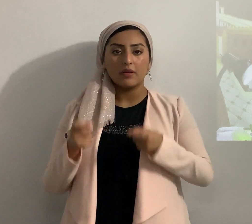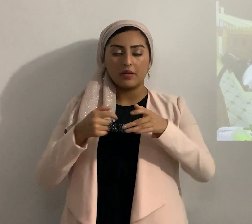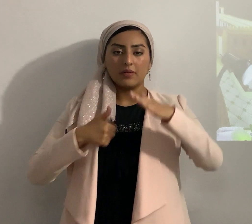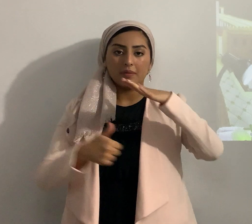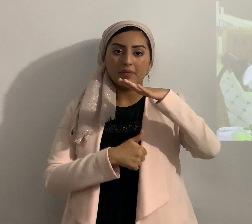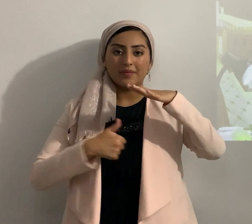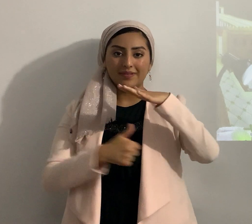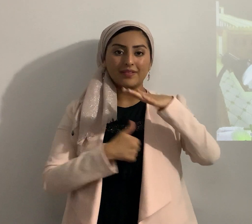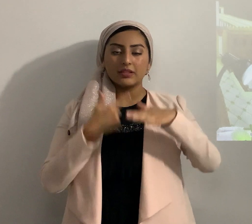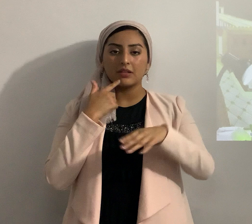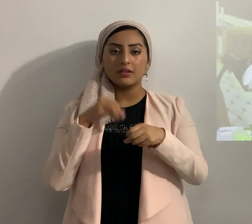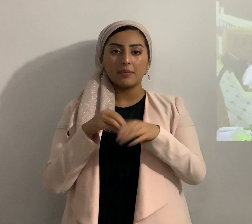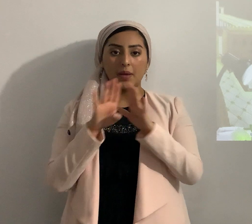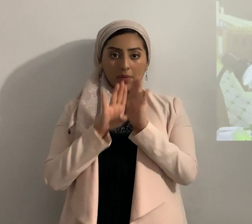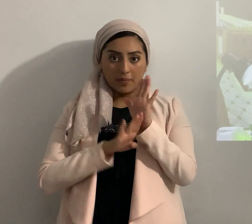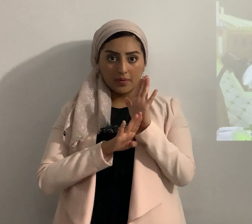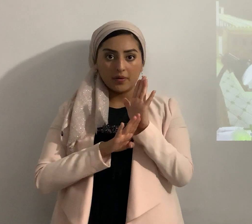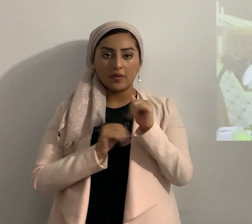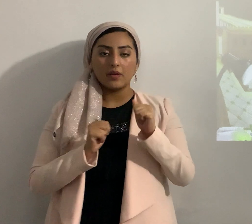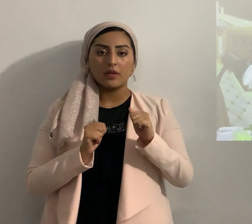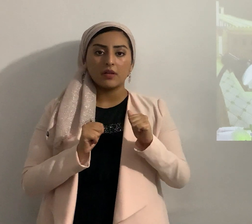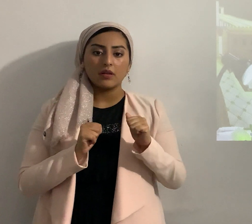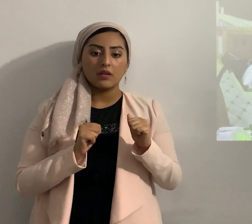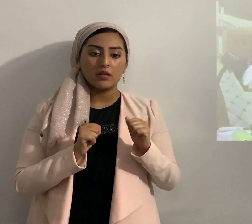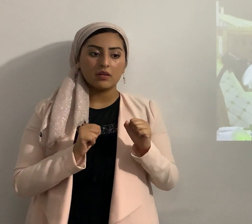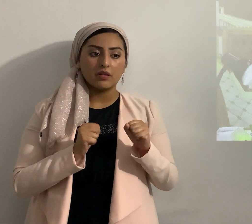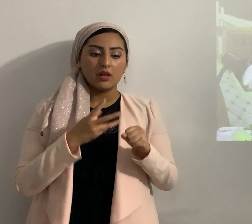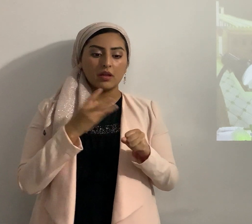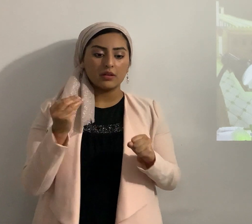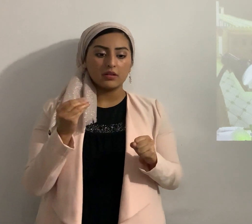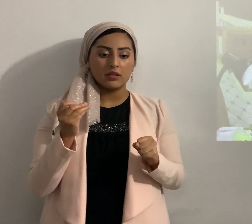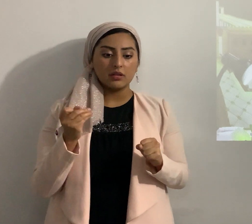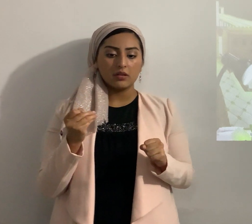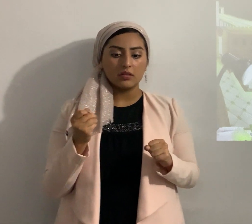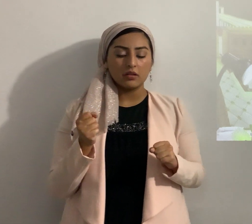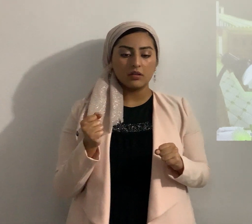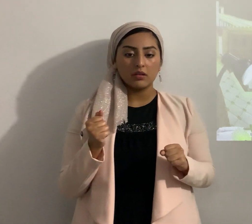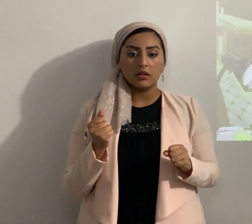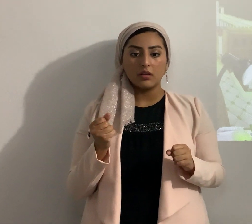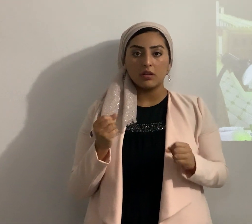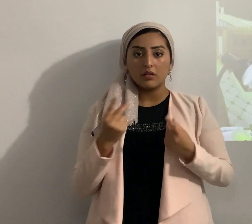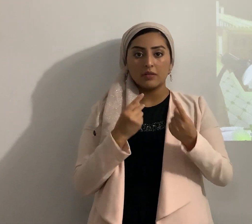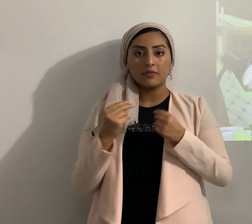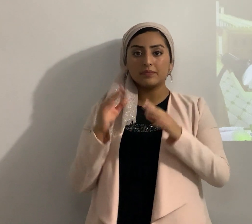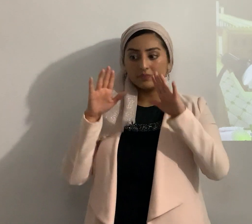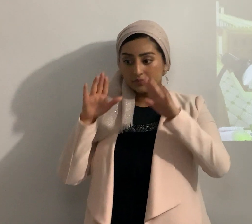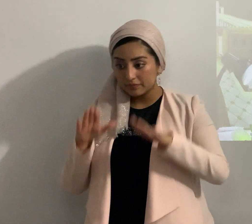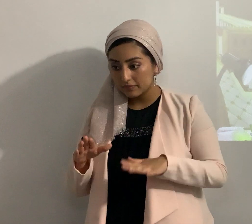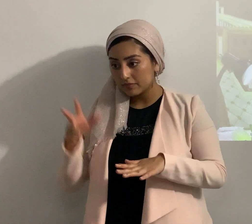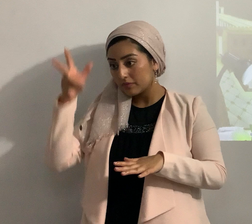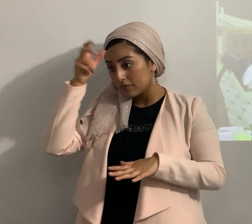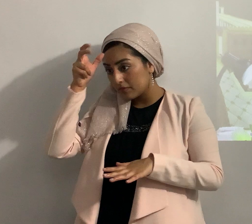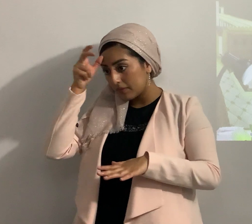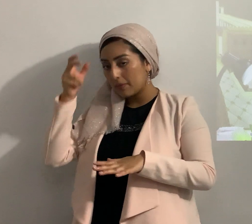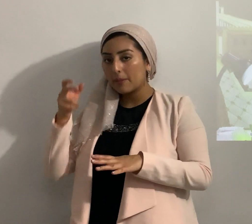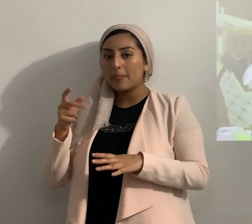dice la Biblia el Tanaj y entonces se han hecho cultos satánicos derramamiento de sangre